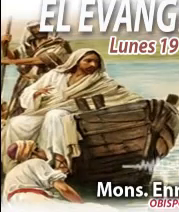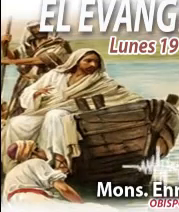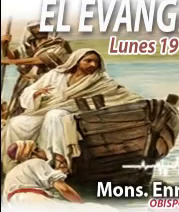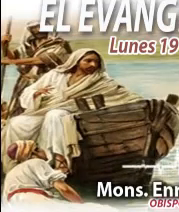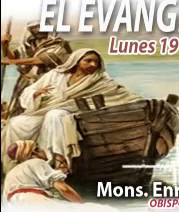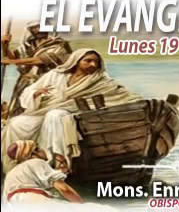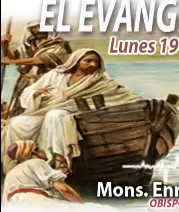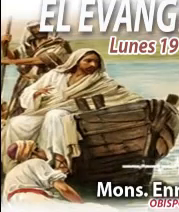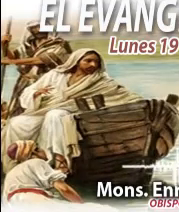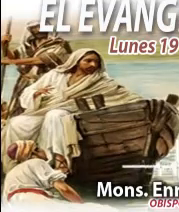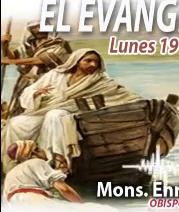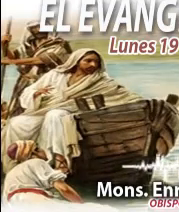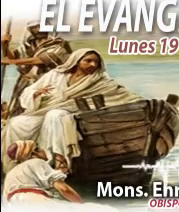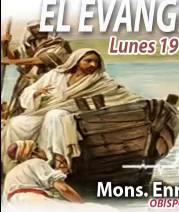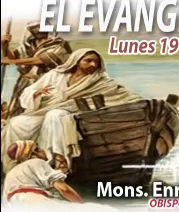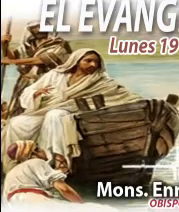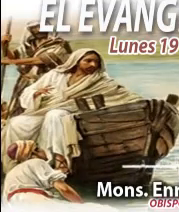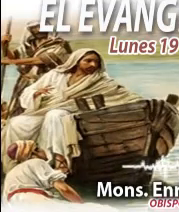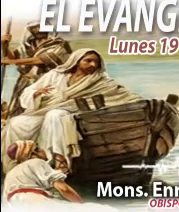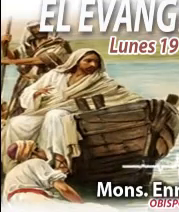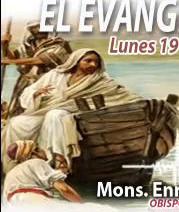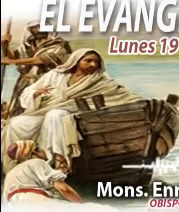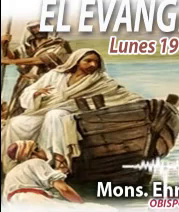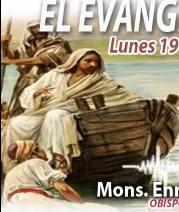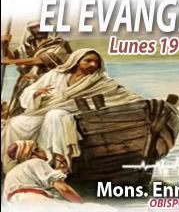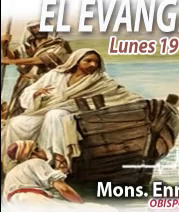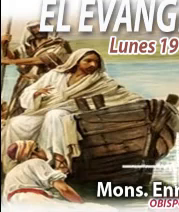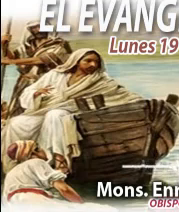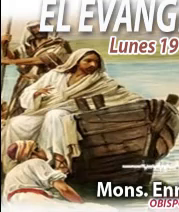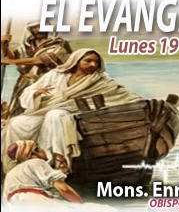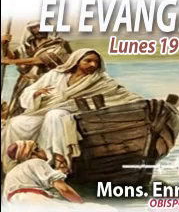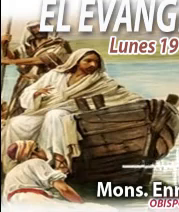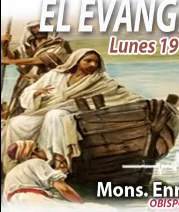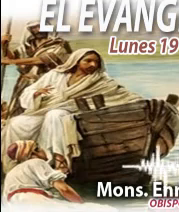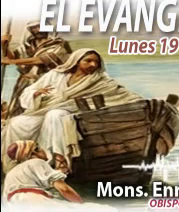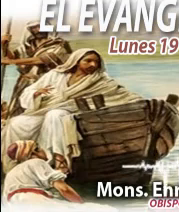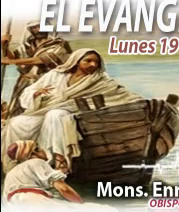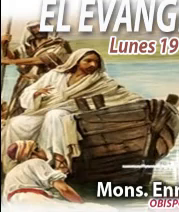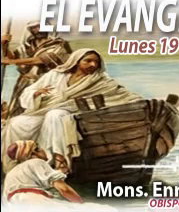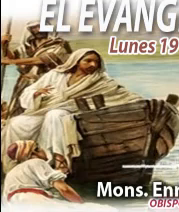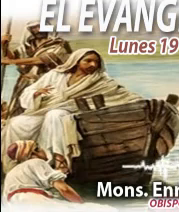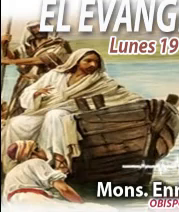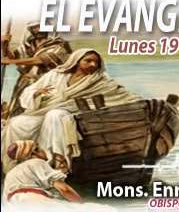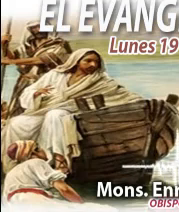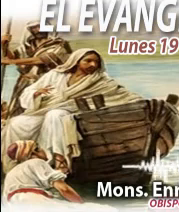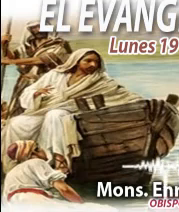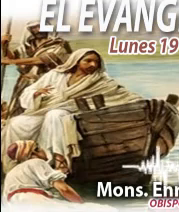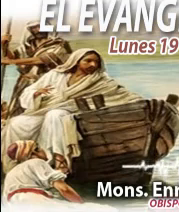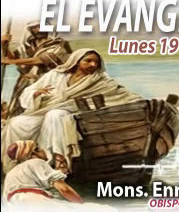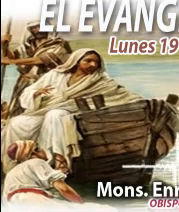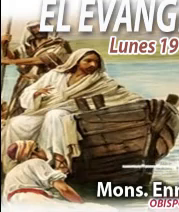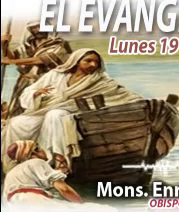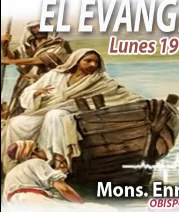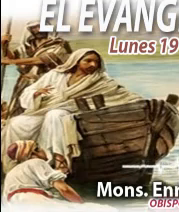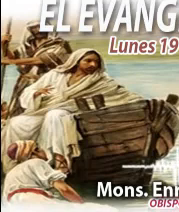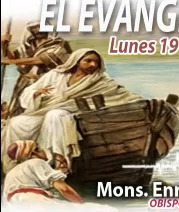Aleluya, Cristo resucitó, yo estoy contigo. Vivamos la alegría de la Pascua a la luz de la Palabra